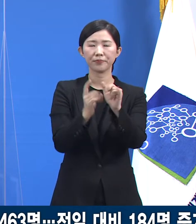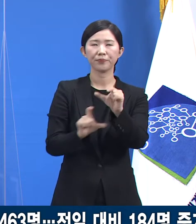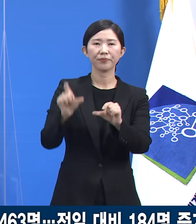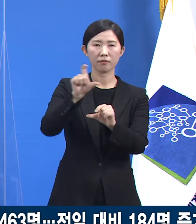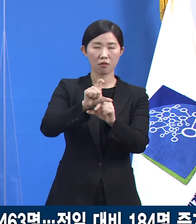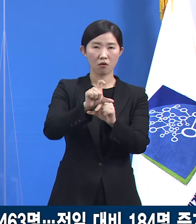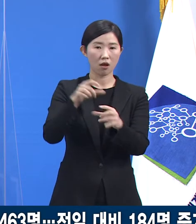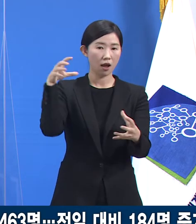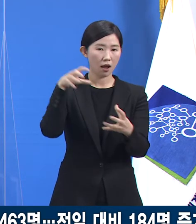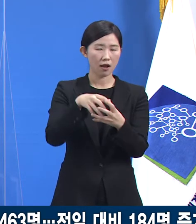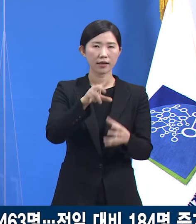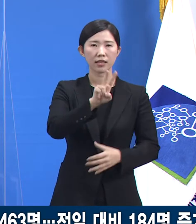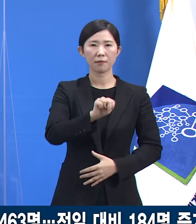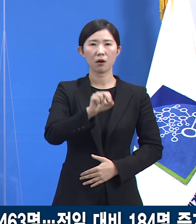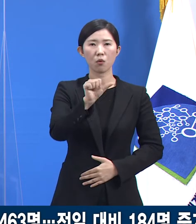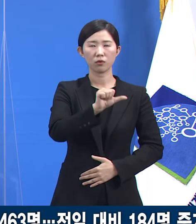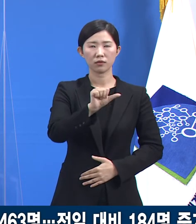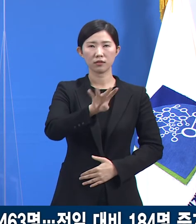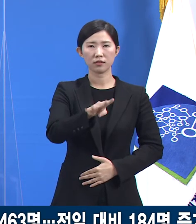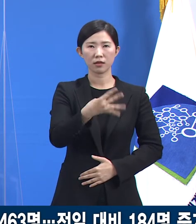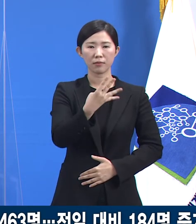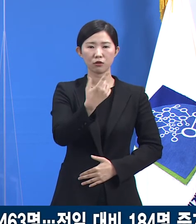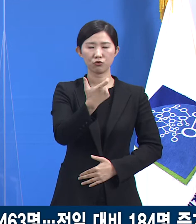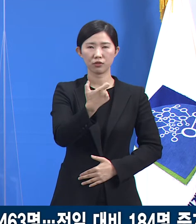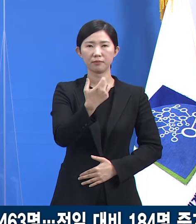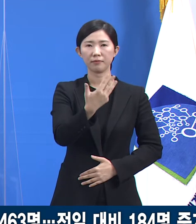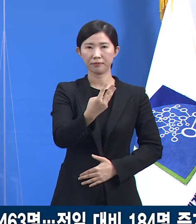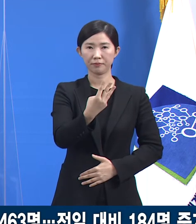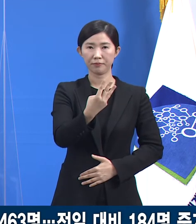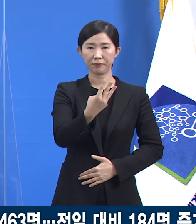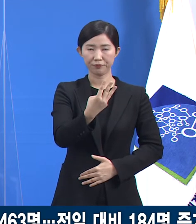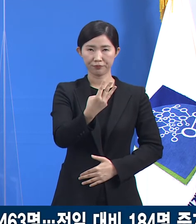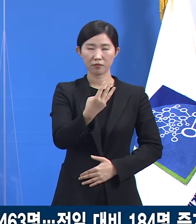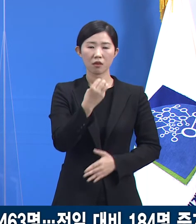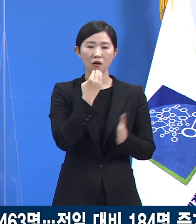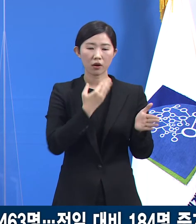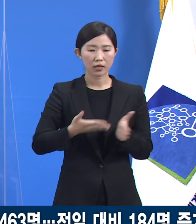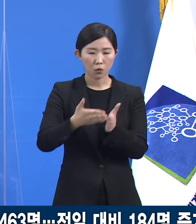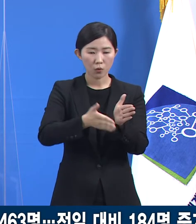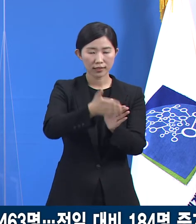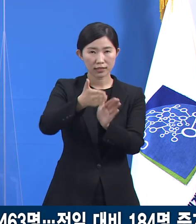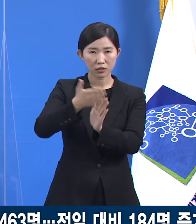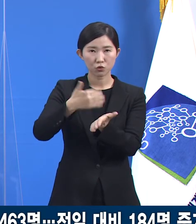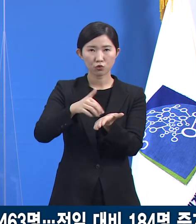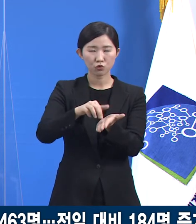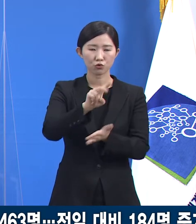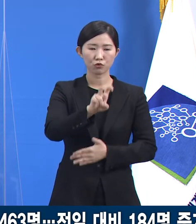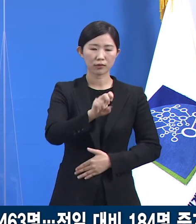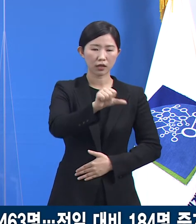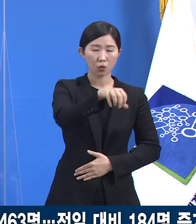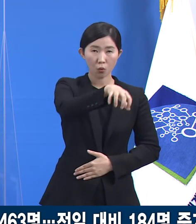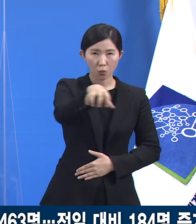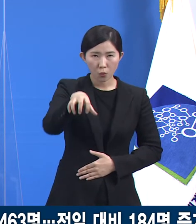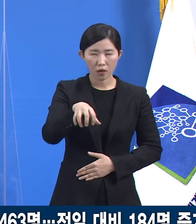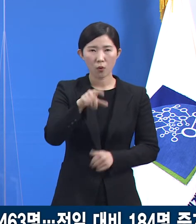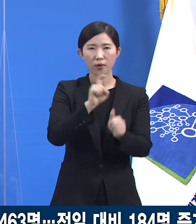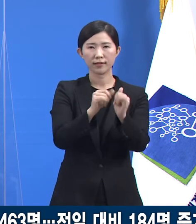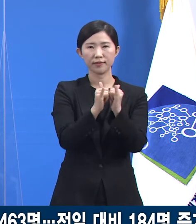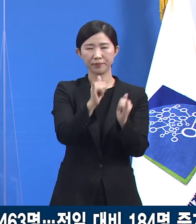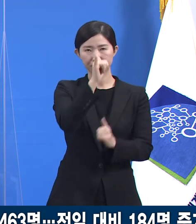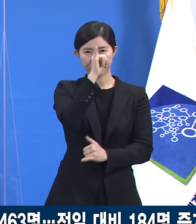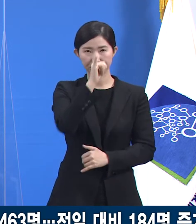총 25,463명으로 도내 25개 시군에서 확진자가 발생하였습니다.